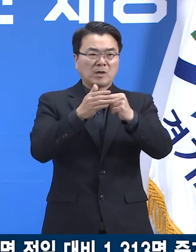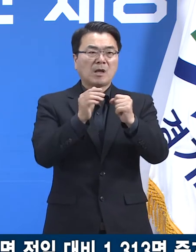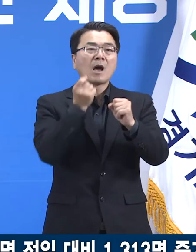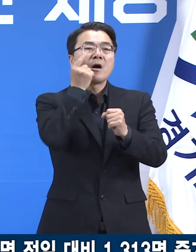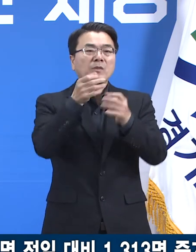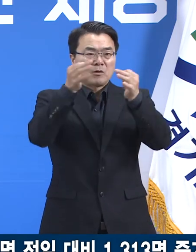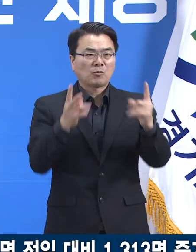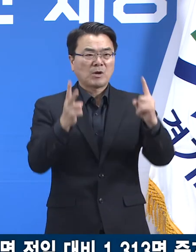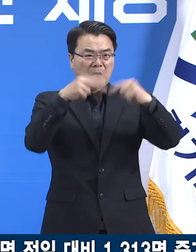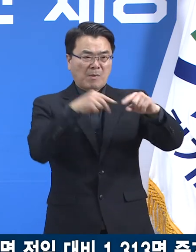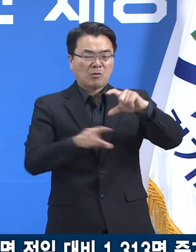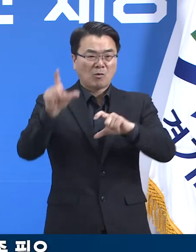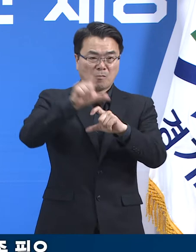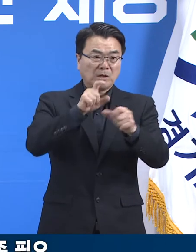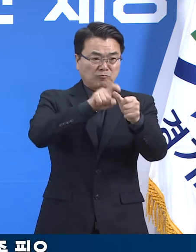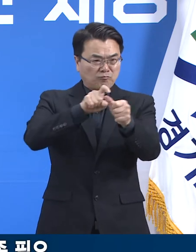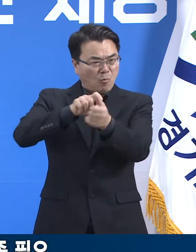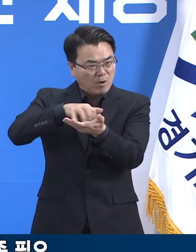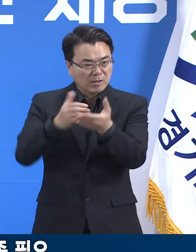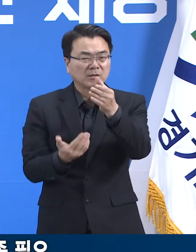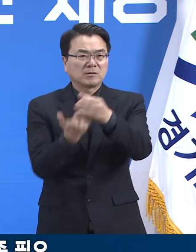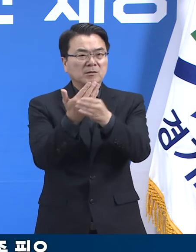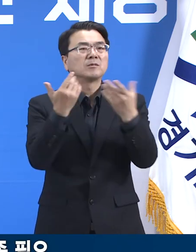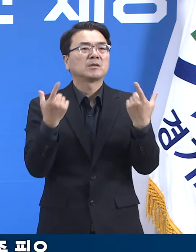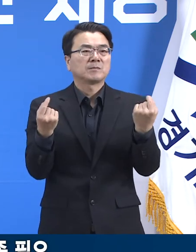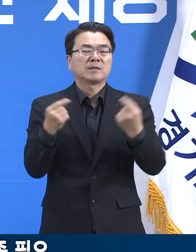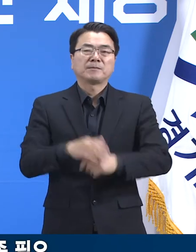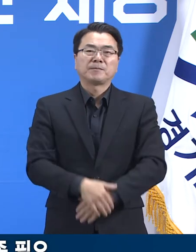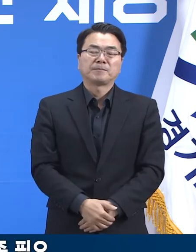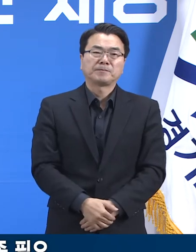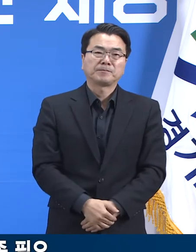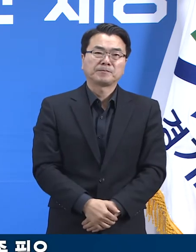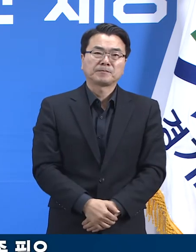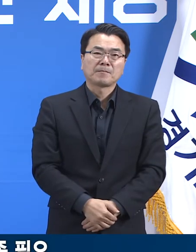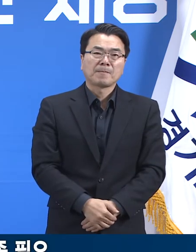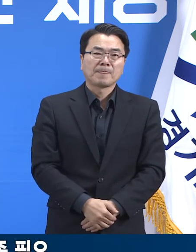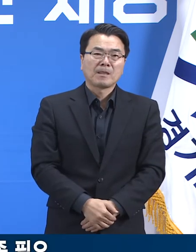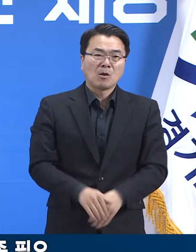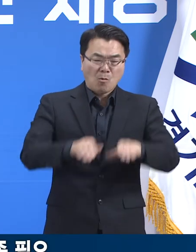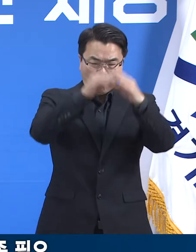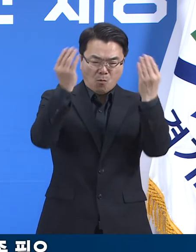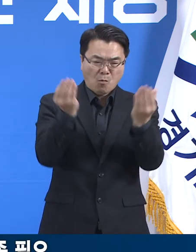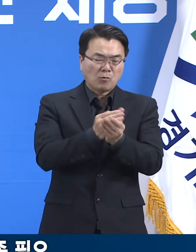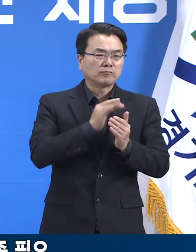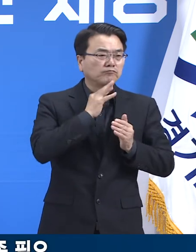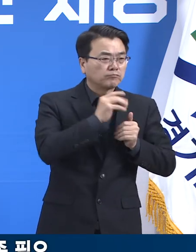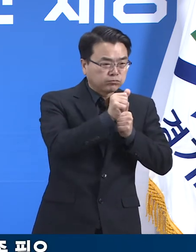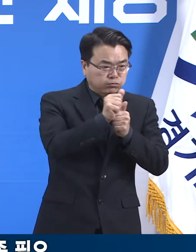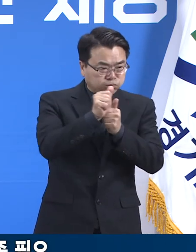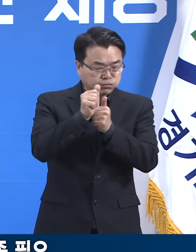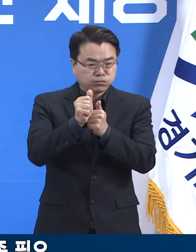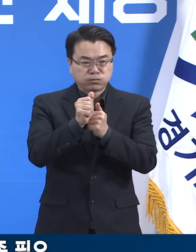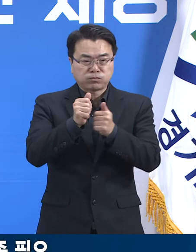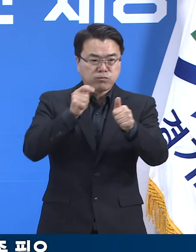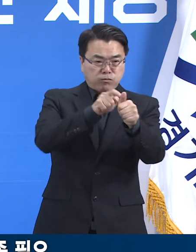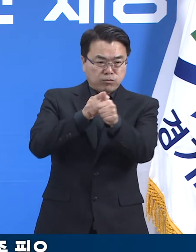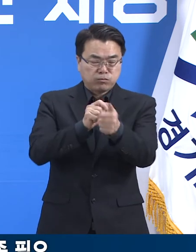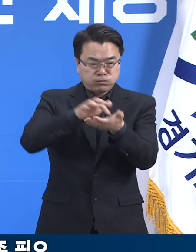달 사이에 2배 이상 많아졌습니다. 특히 전연령층에서 확진자가 급증하고 있는 상황으로